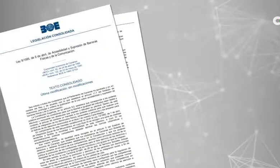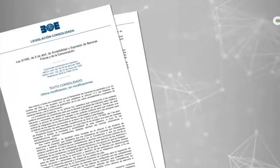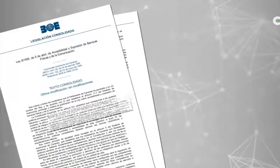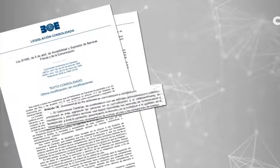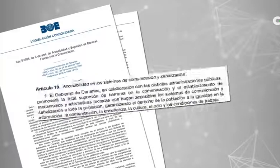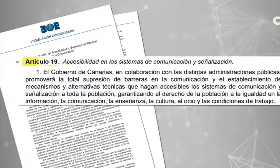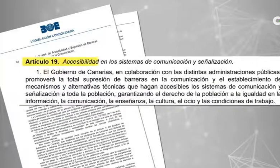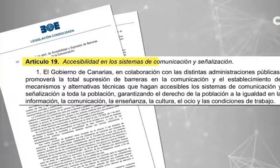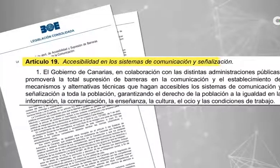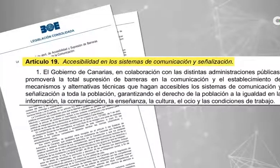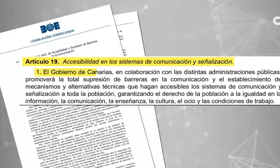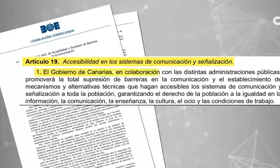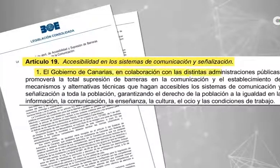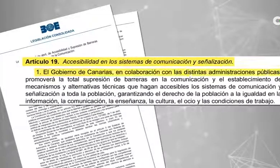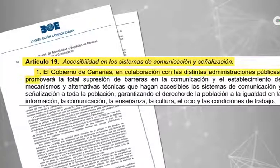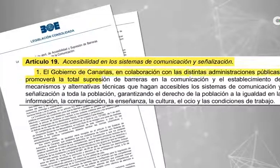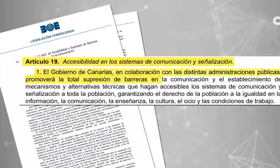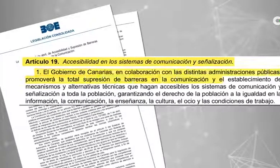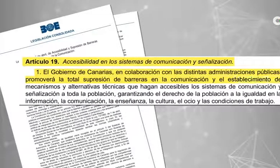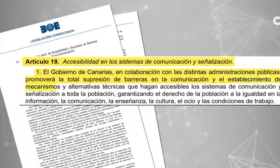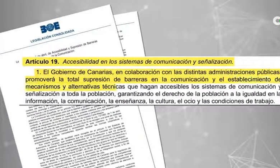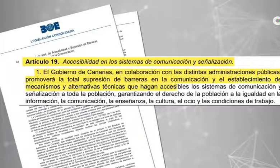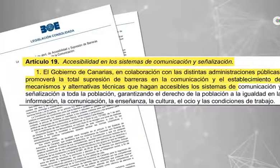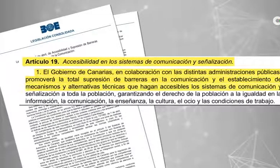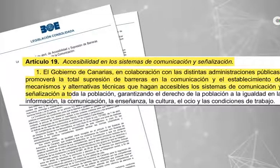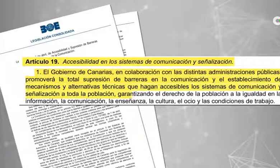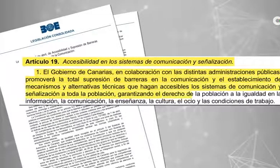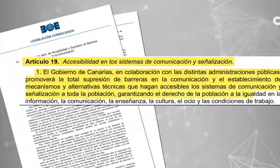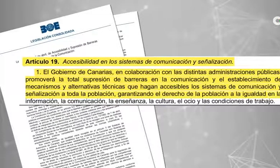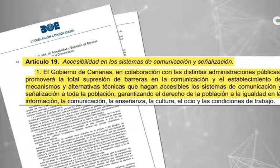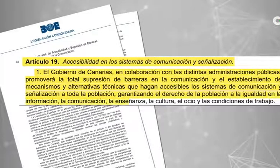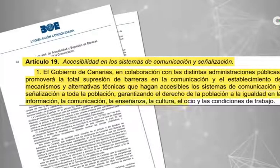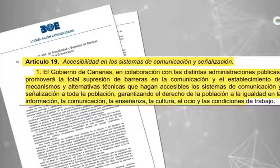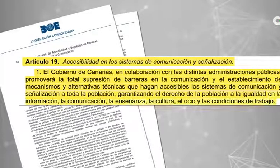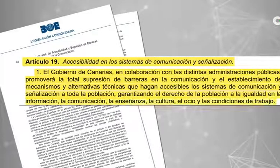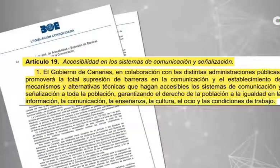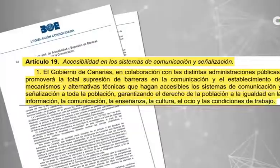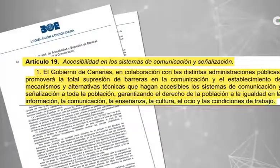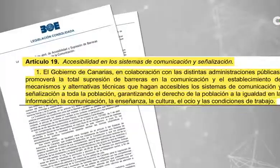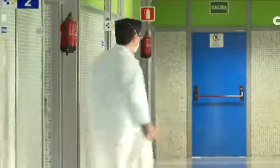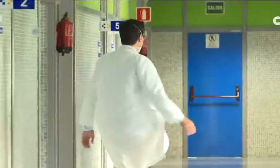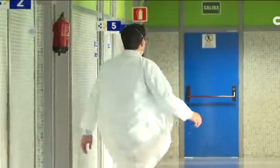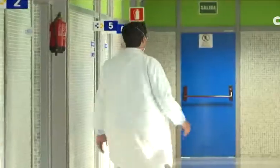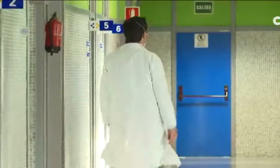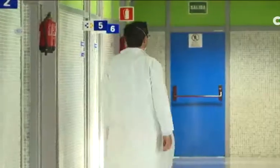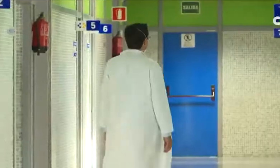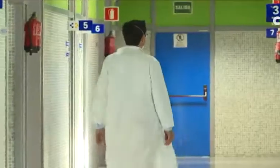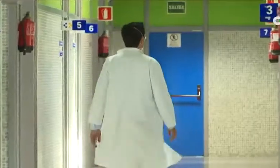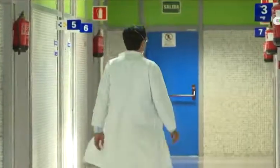condiciones. Una ley de 1995 obliga a la comunidad autónoma a eliminar estas barreras. 27 años después siguen